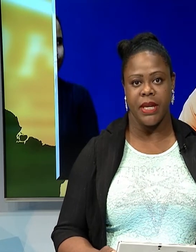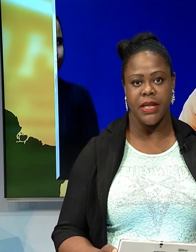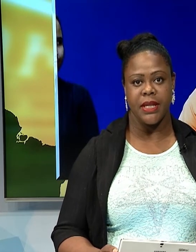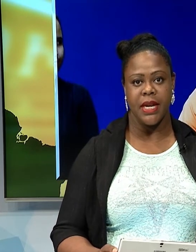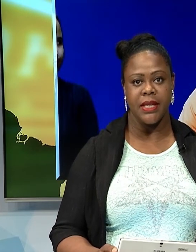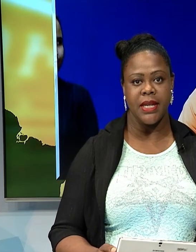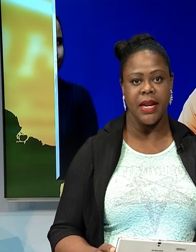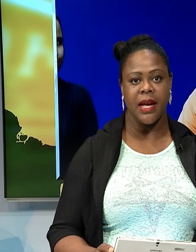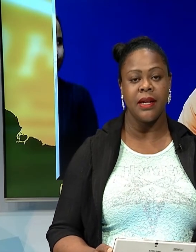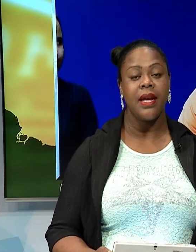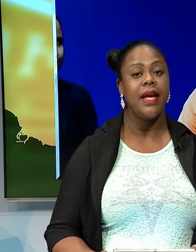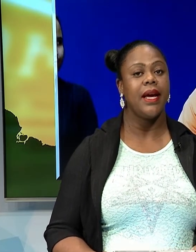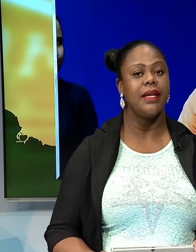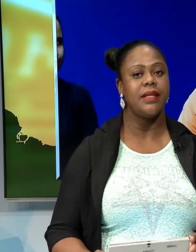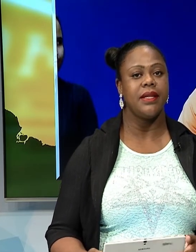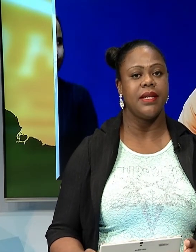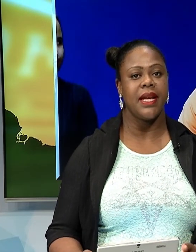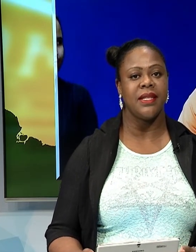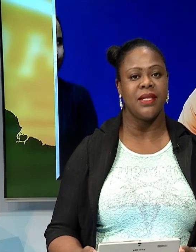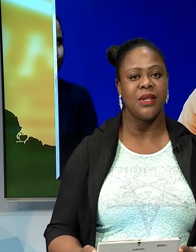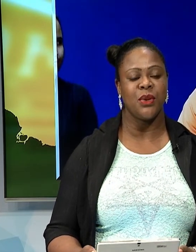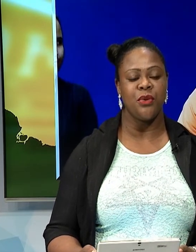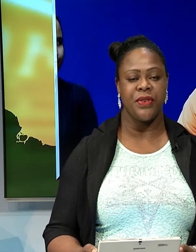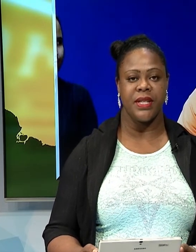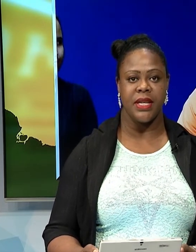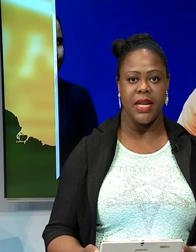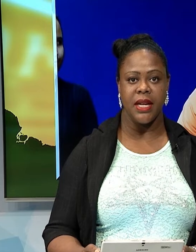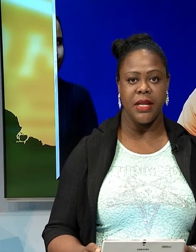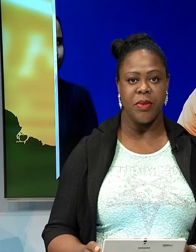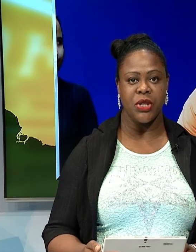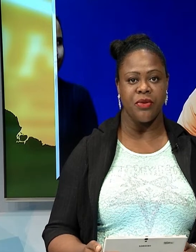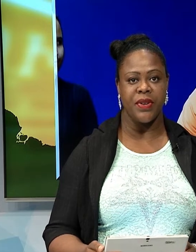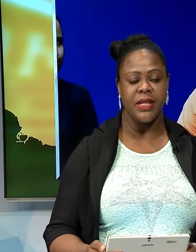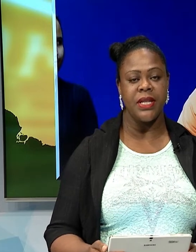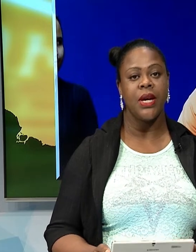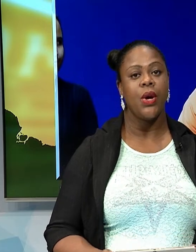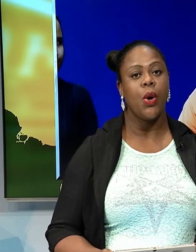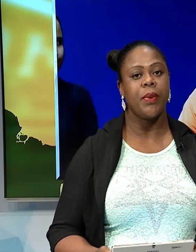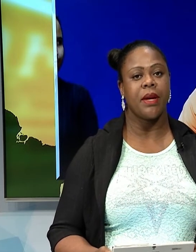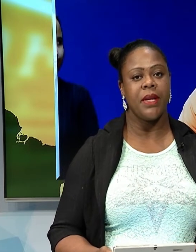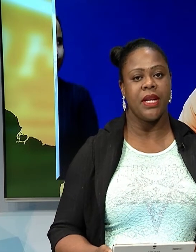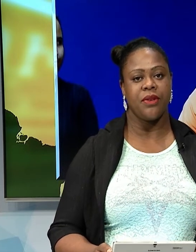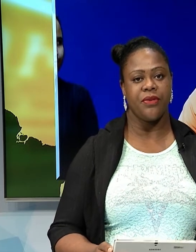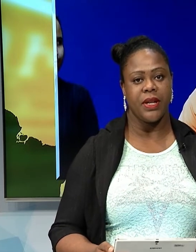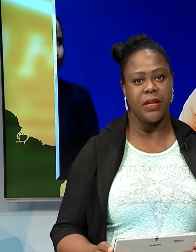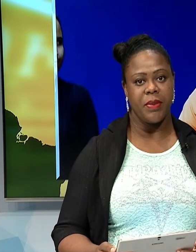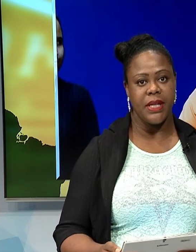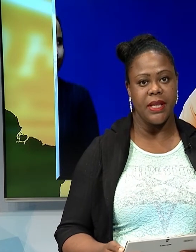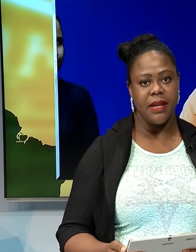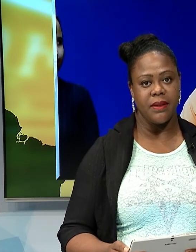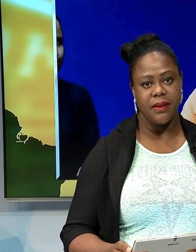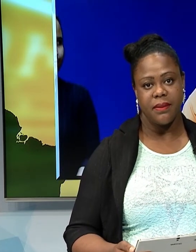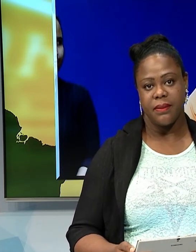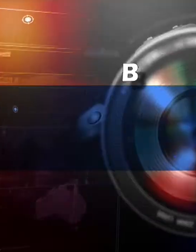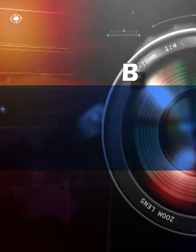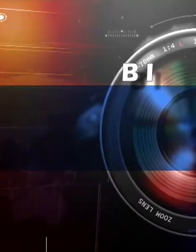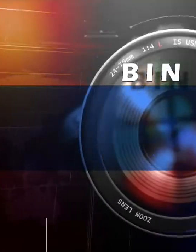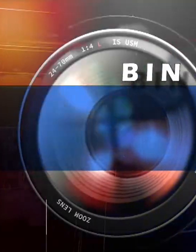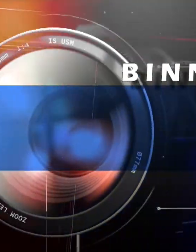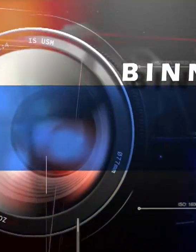voor Rampenbeheersing, Jerry Sleingaan, gisteren tijdens de COVID-19 persconferentie op het kabinet van de president.